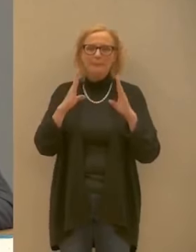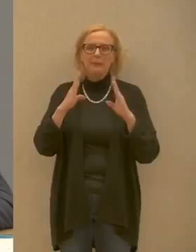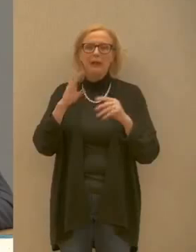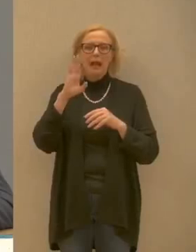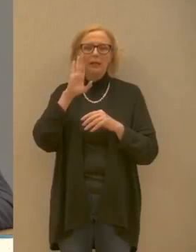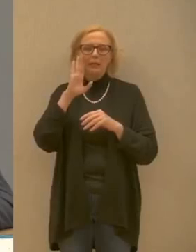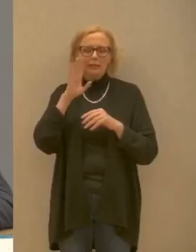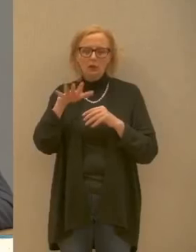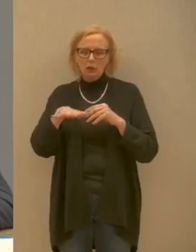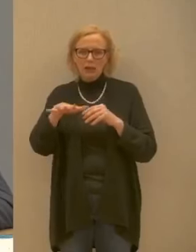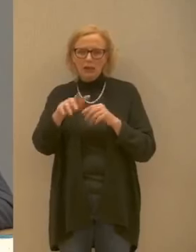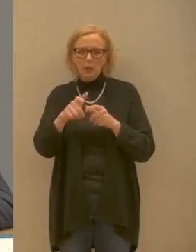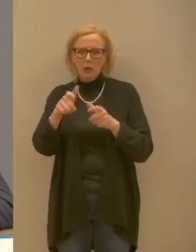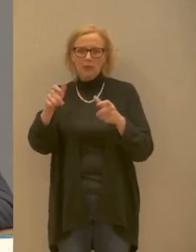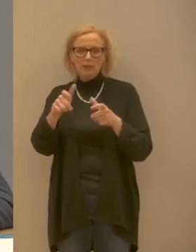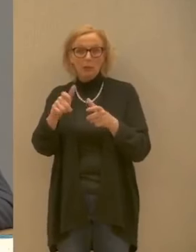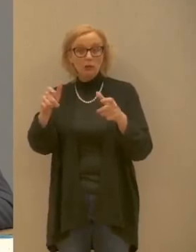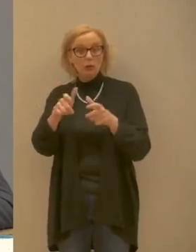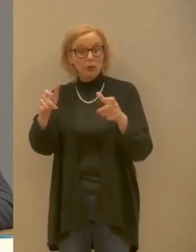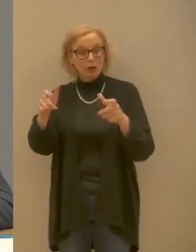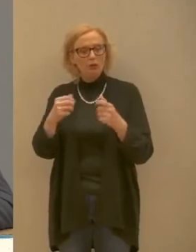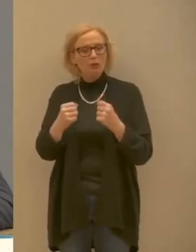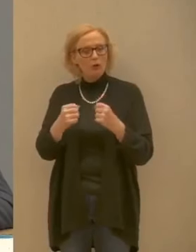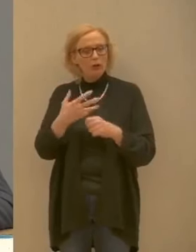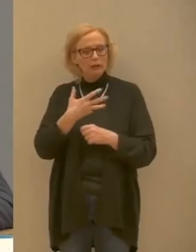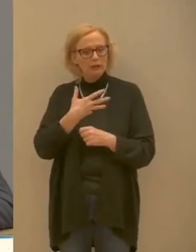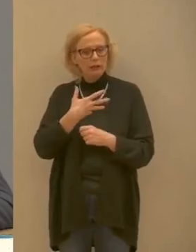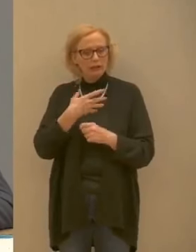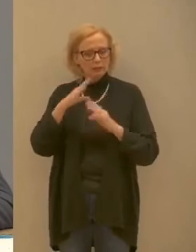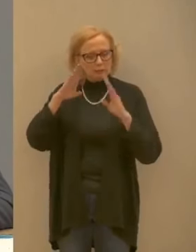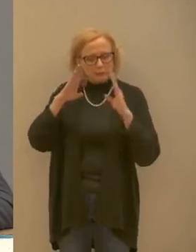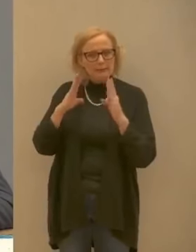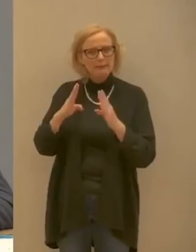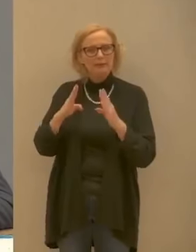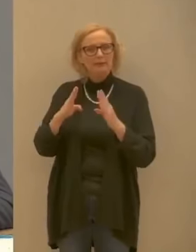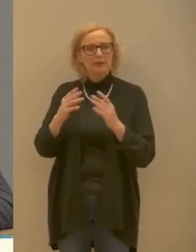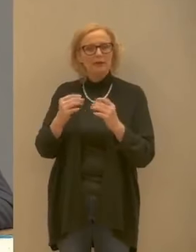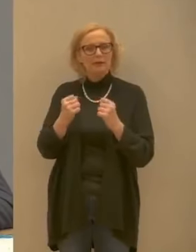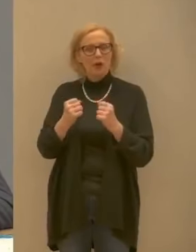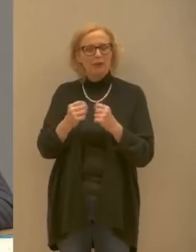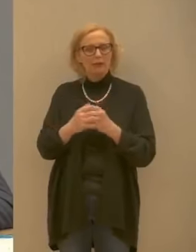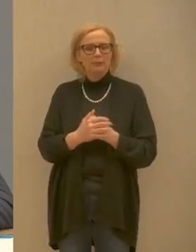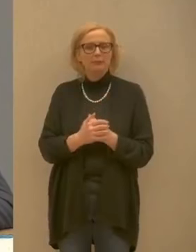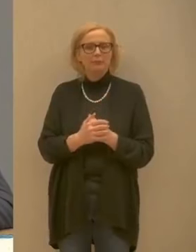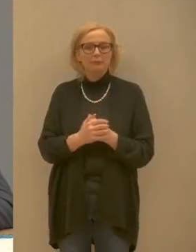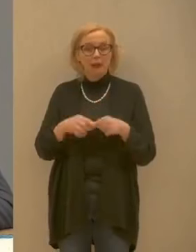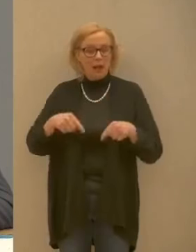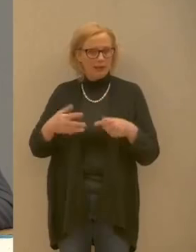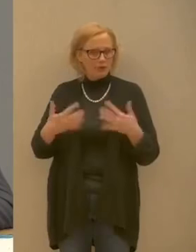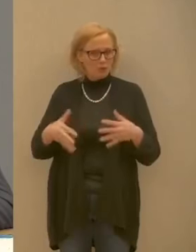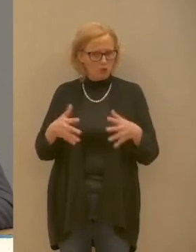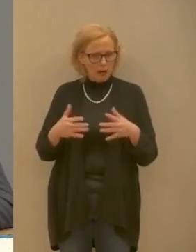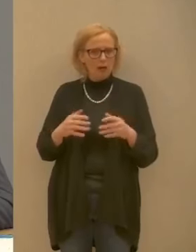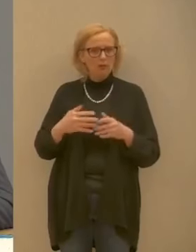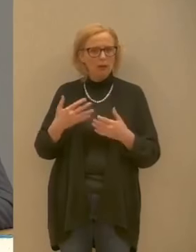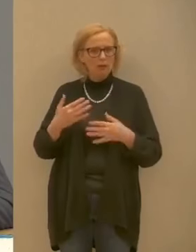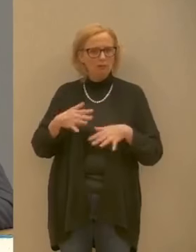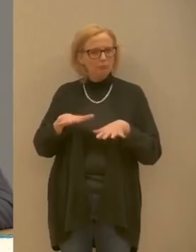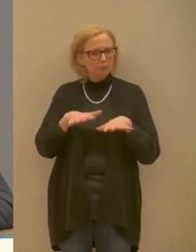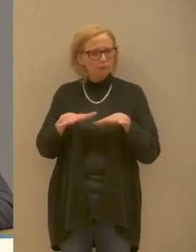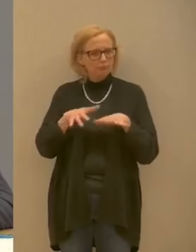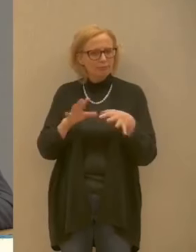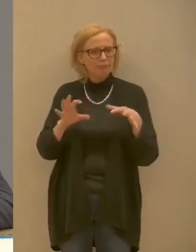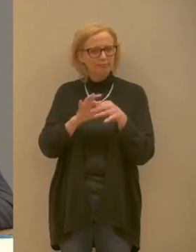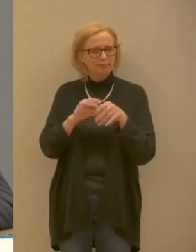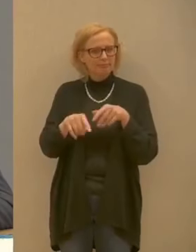realtà, verso questi territori. Questo è quello che stiamo facendo e questo è quello che stiamo portando avanti e lo